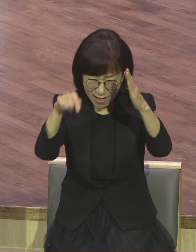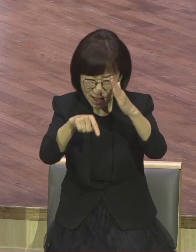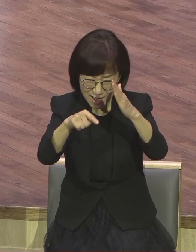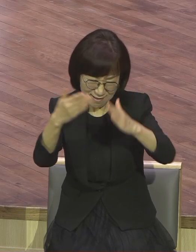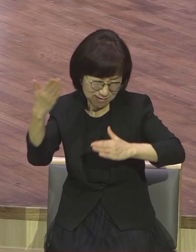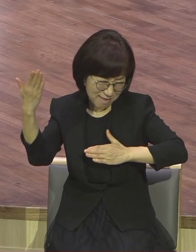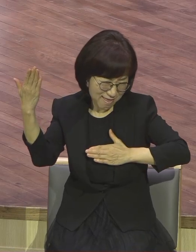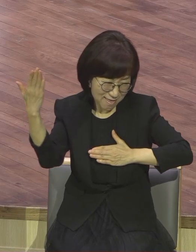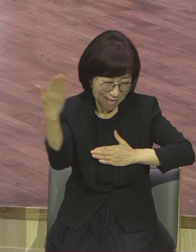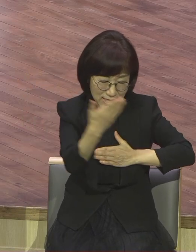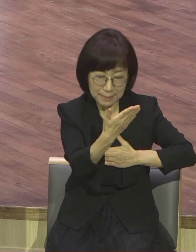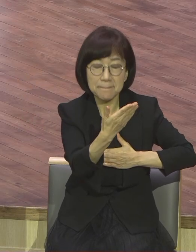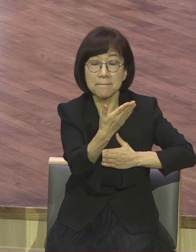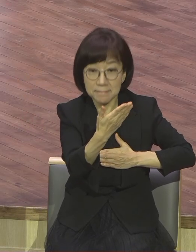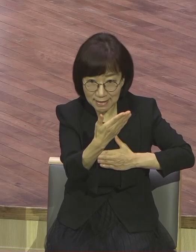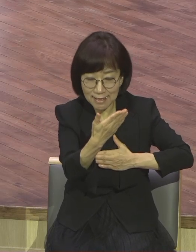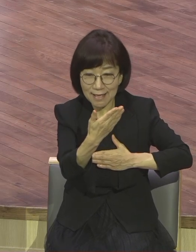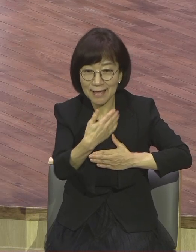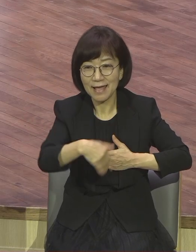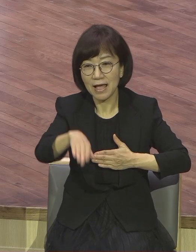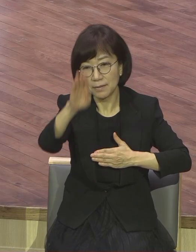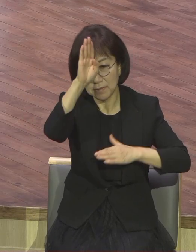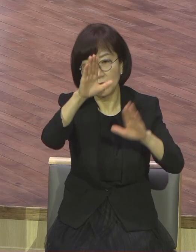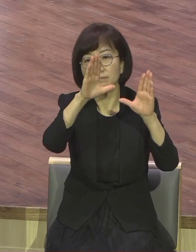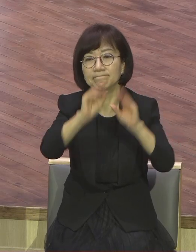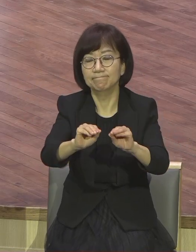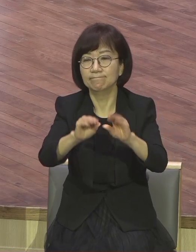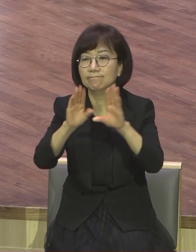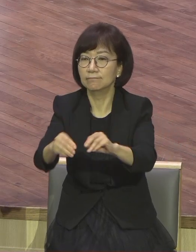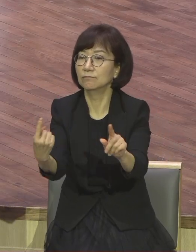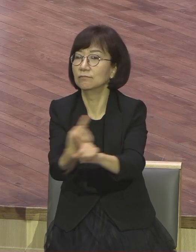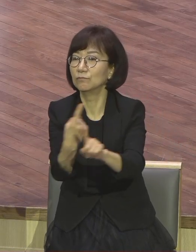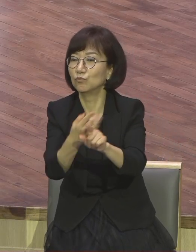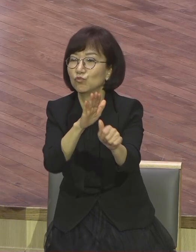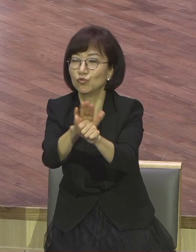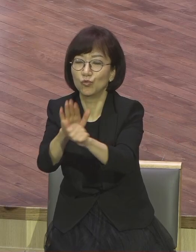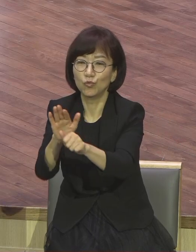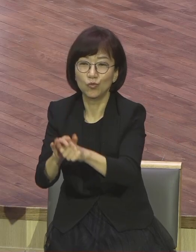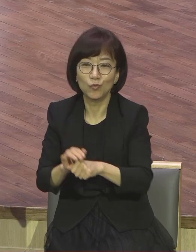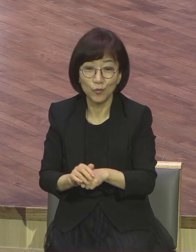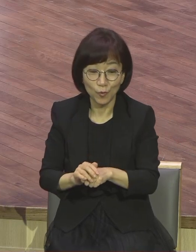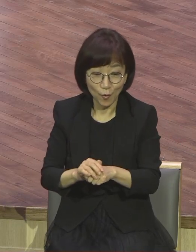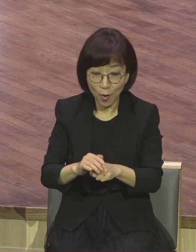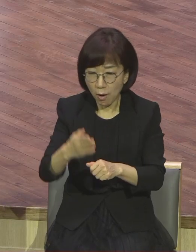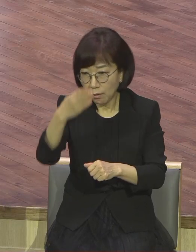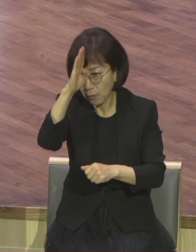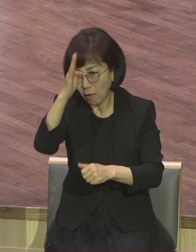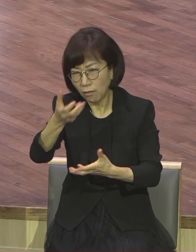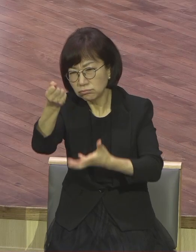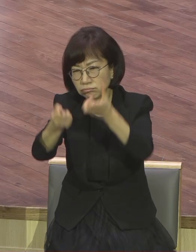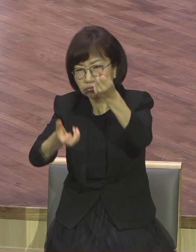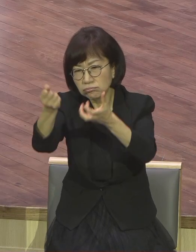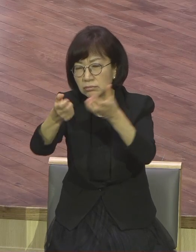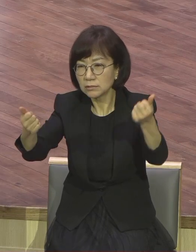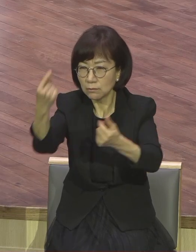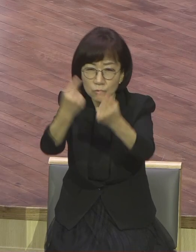사역이 무엇인지 보여주는 겁니다. 예수님께 나오는 각종 질병가진가들을 다 치유하시고